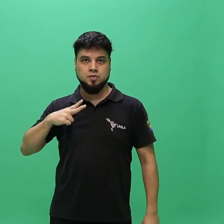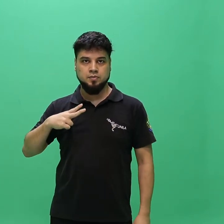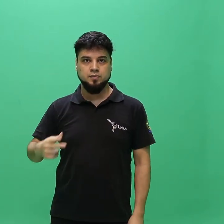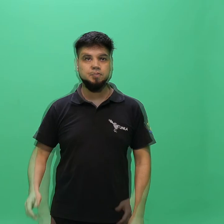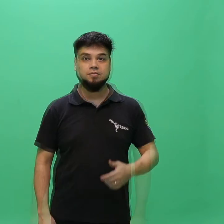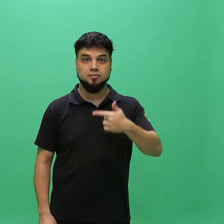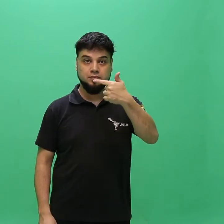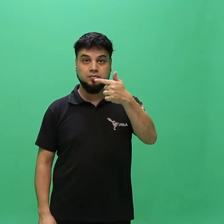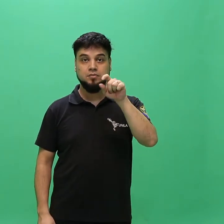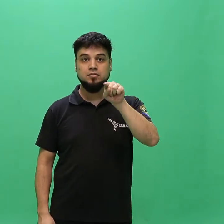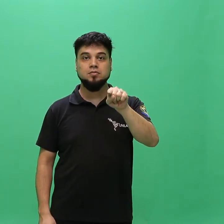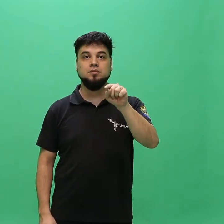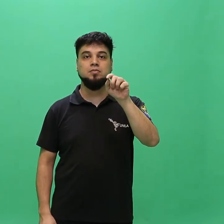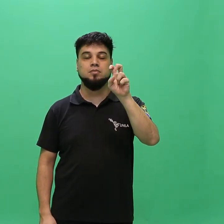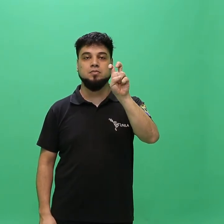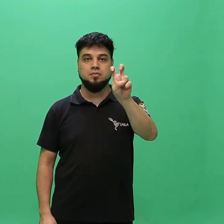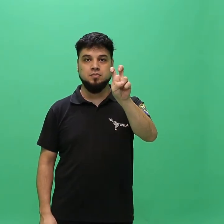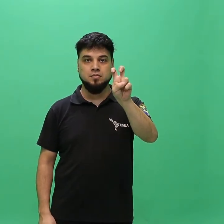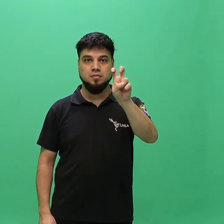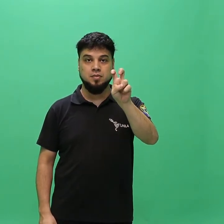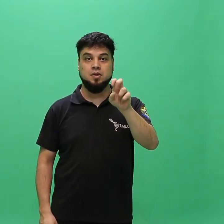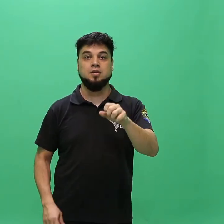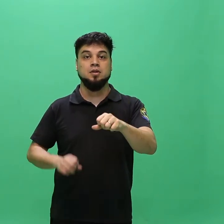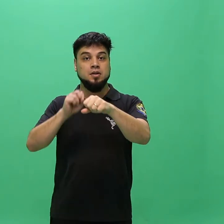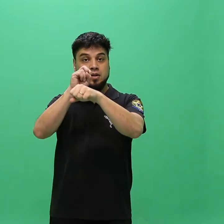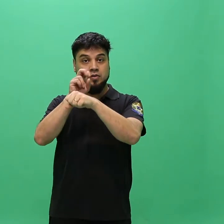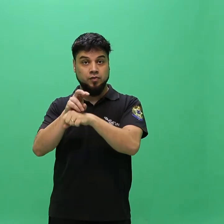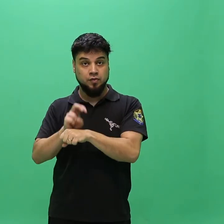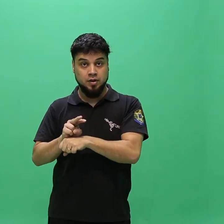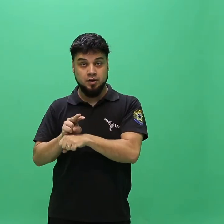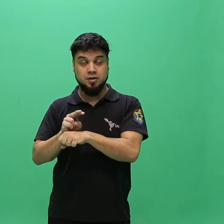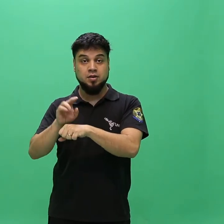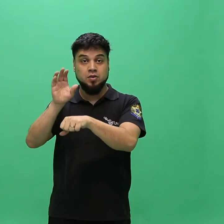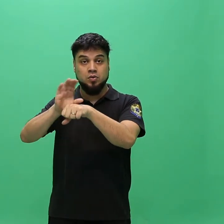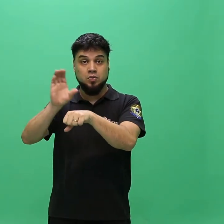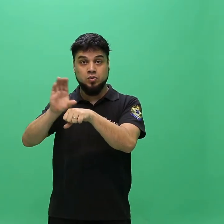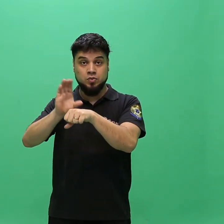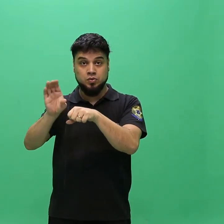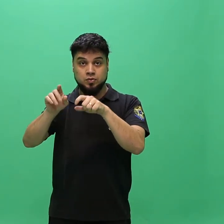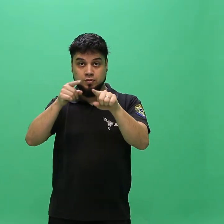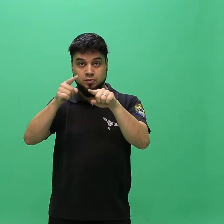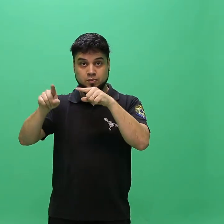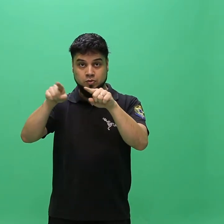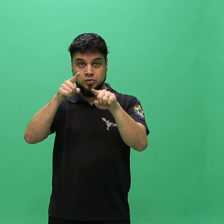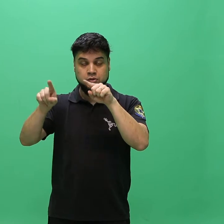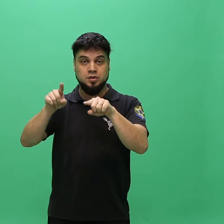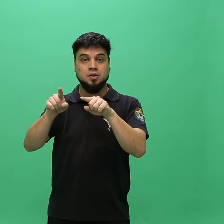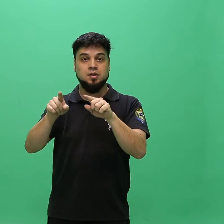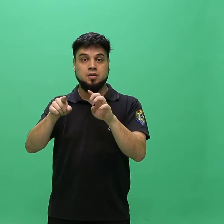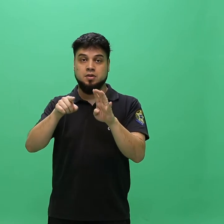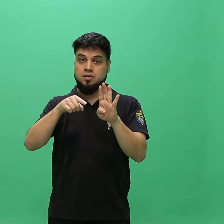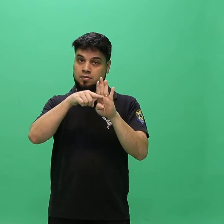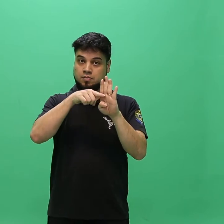2.5. As vagas ofertadas para o curso de Música Bacharelado foram